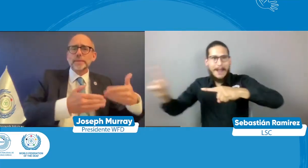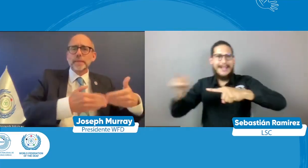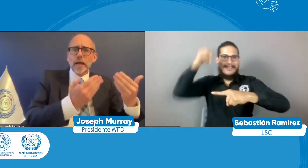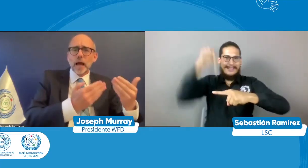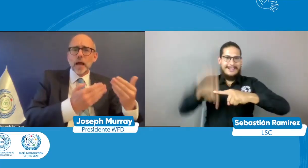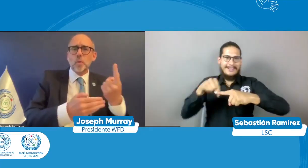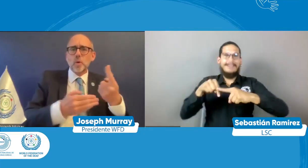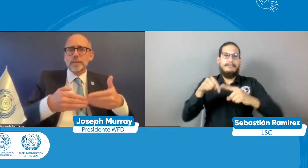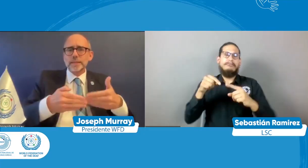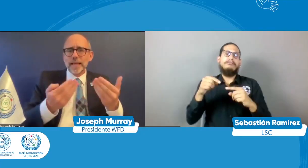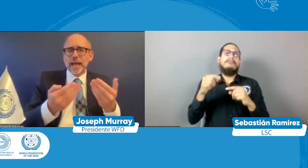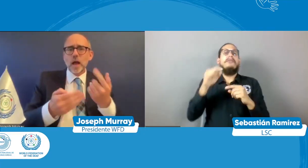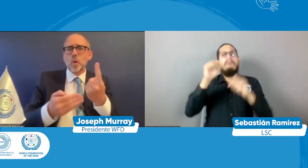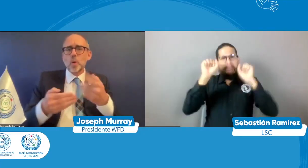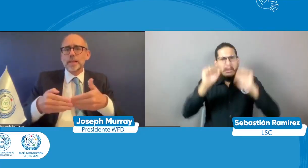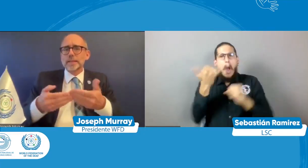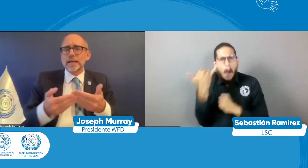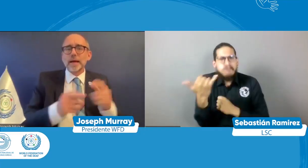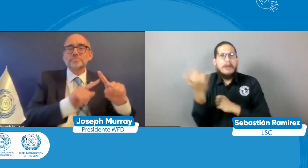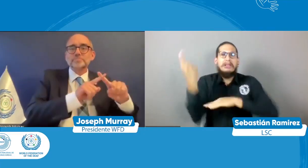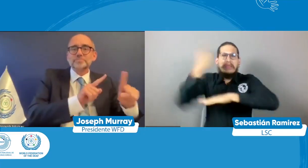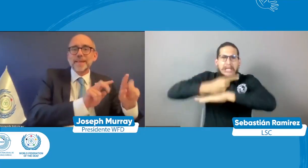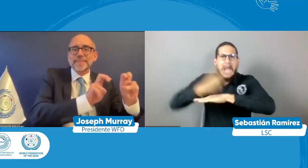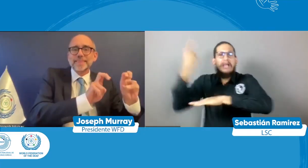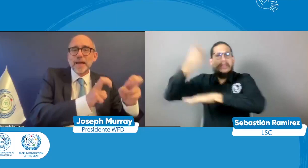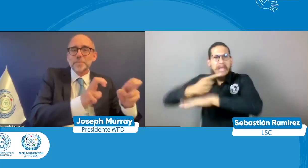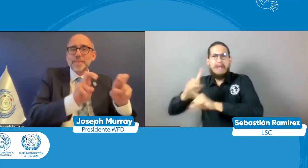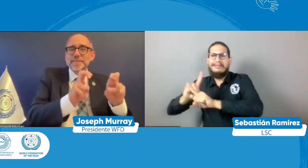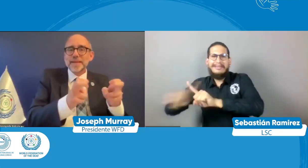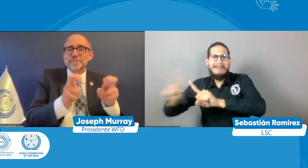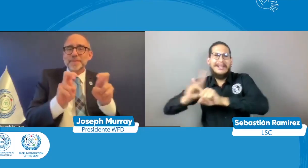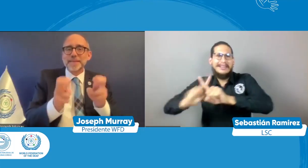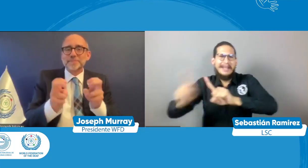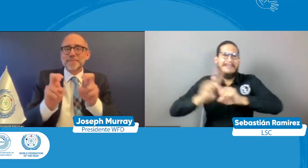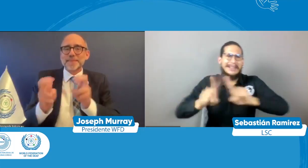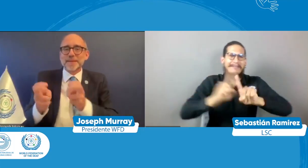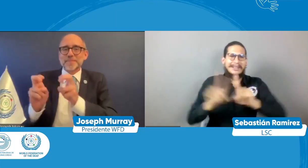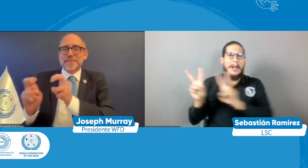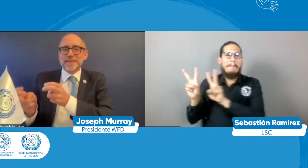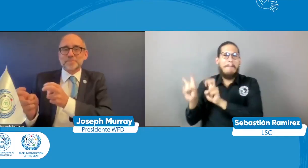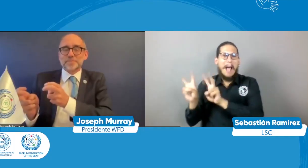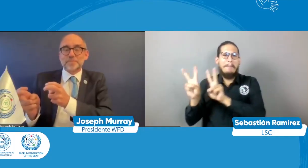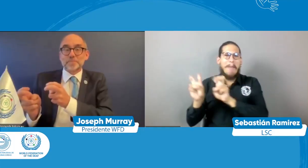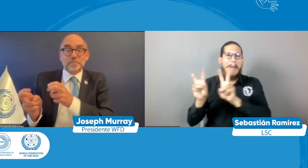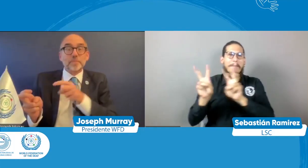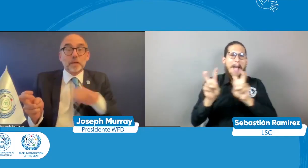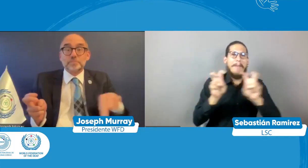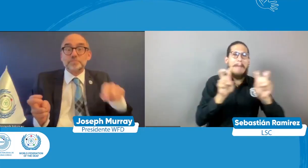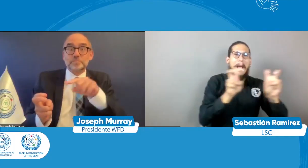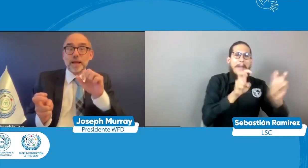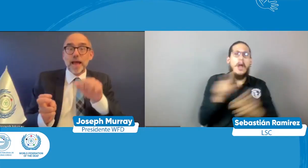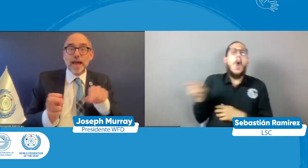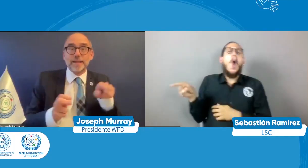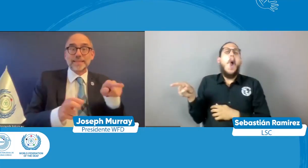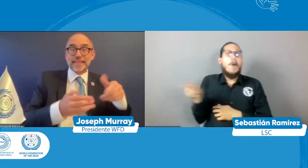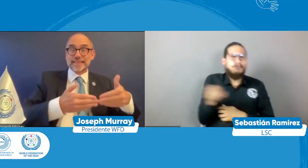mostrar para esta semana internacional claramente para cada día hay un lema específico también